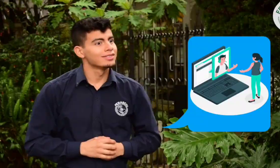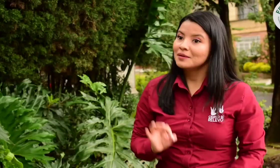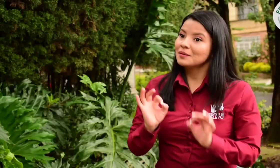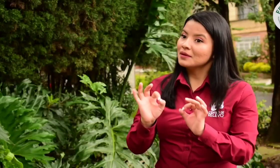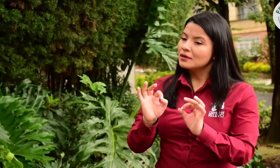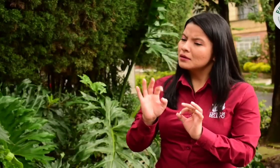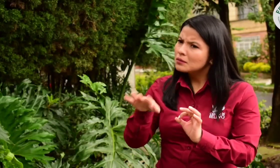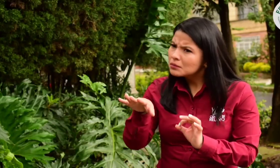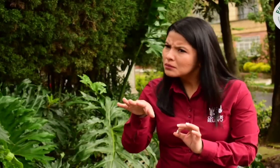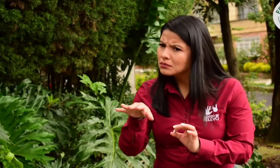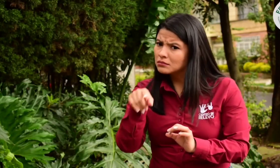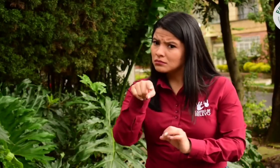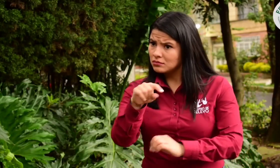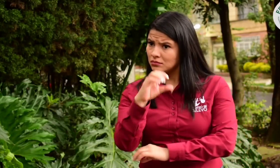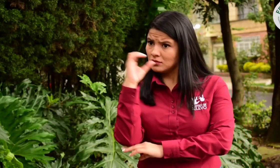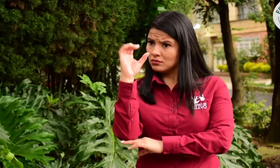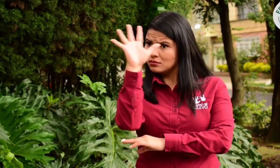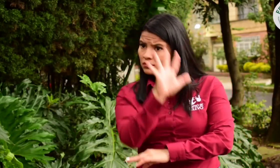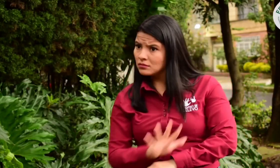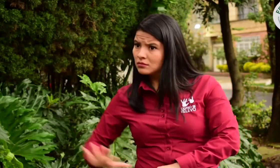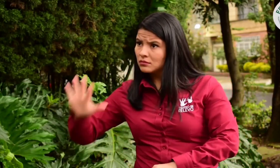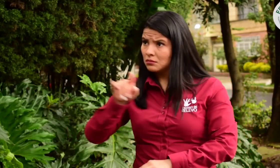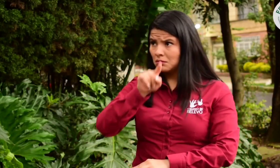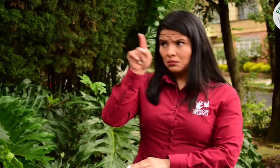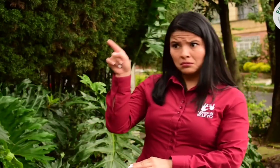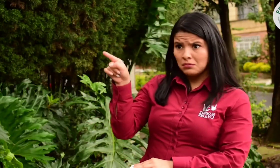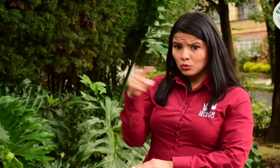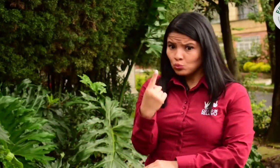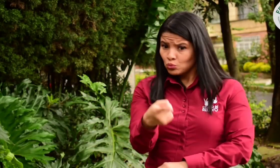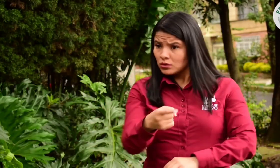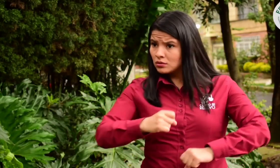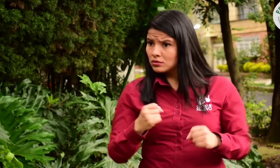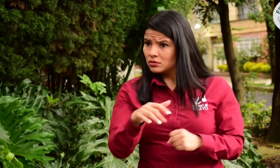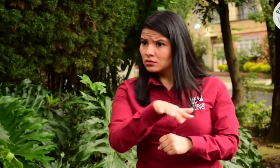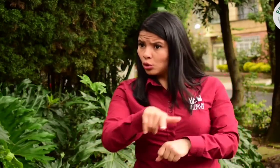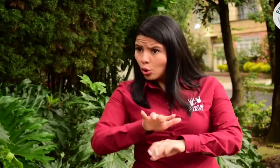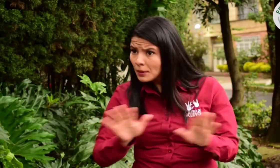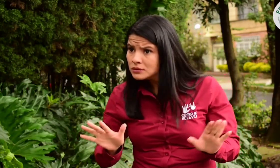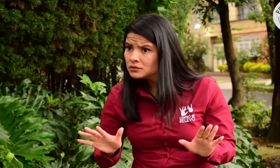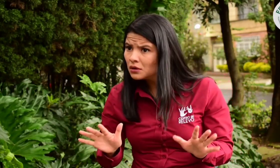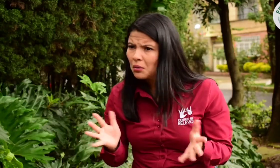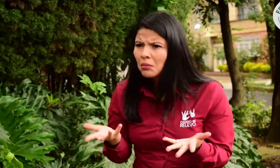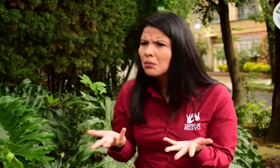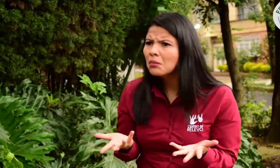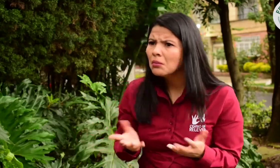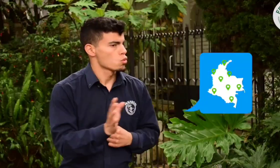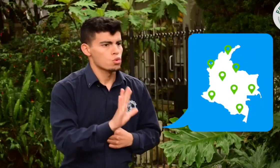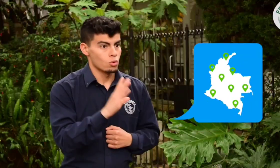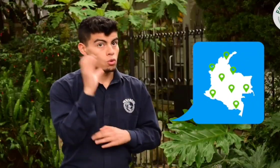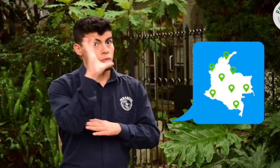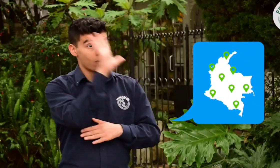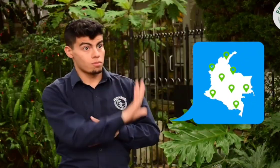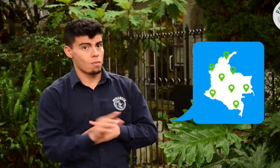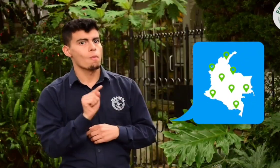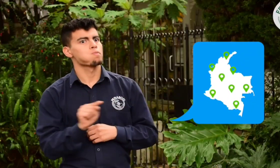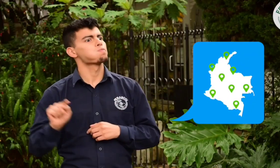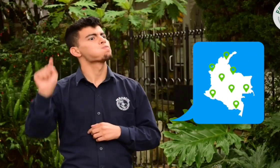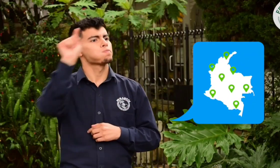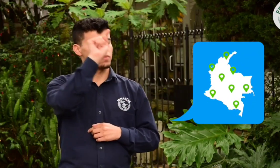barreras. Perfecto, pero SERVIR está en todos los puntos de atención de Movistar del país o solo en Bogotá? No, mira, para conocer